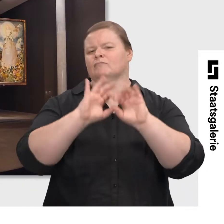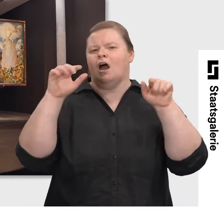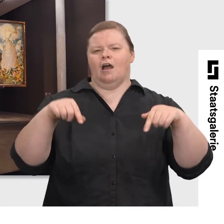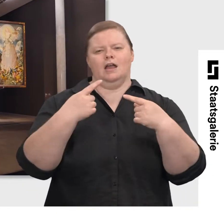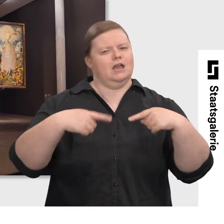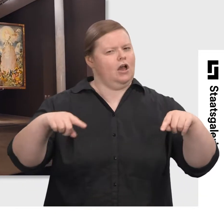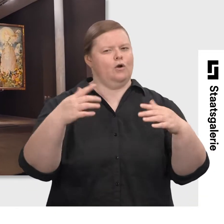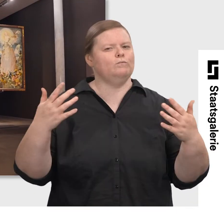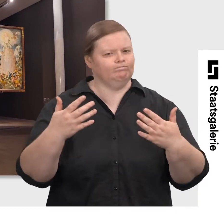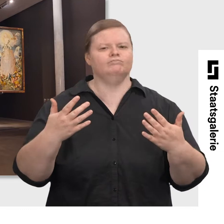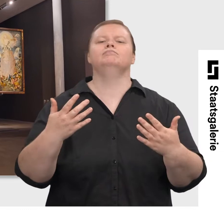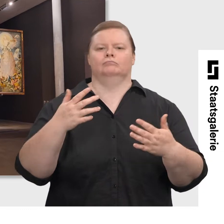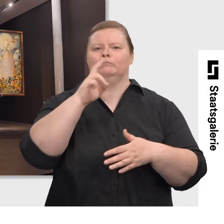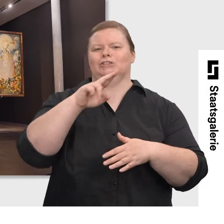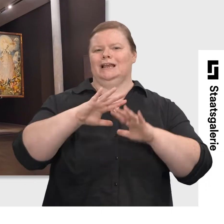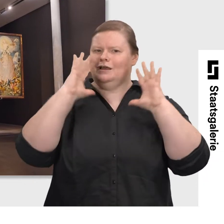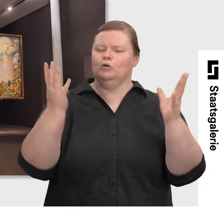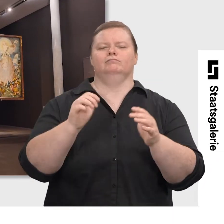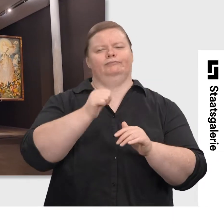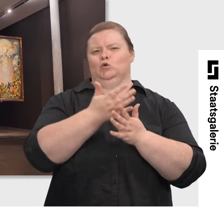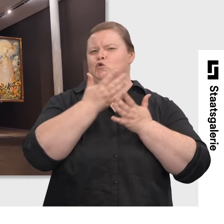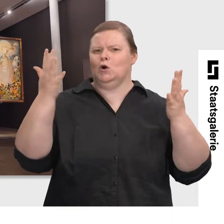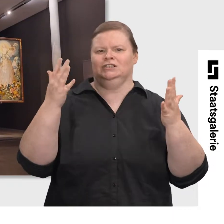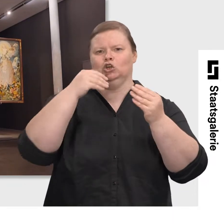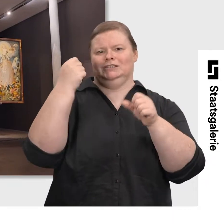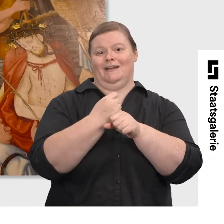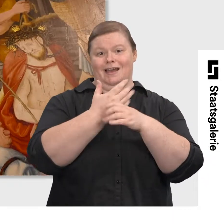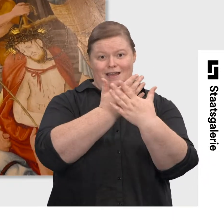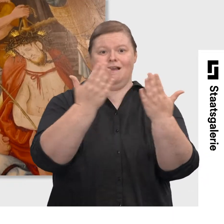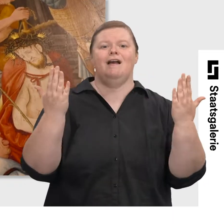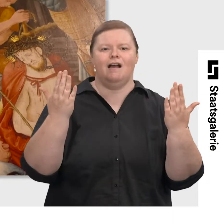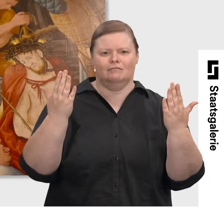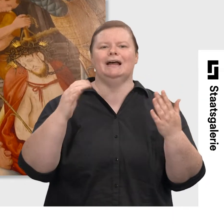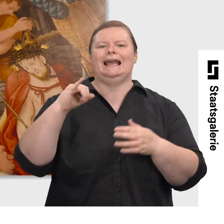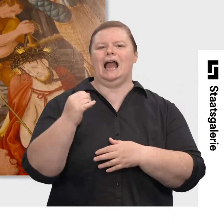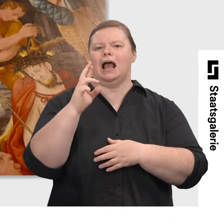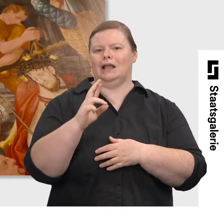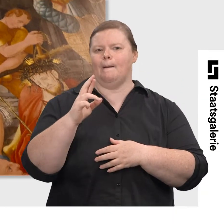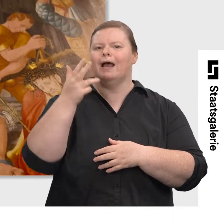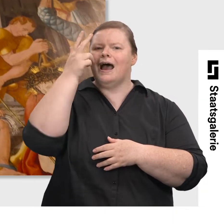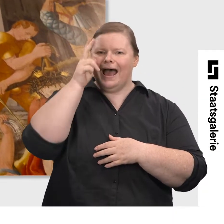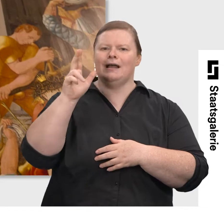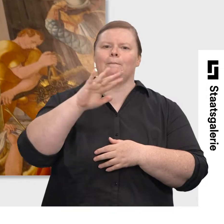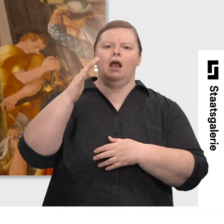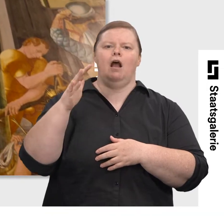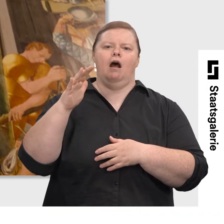Zweifelsohne befinden wir uns hier in dem Raum mit dem größten Kunstwerk des Museums, Jörg Rathgebs, Herrenberger Altar.